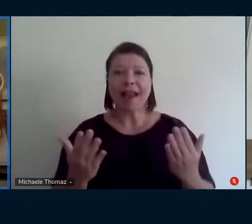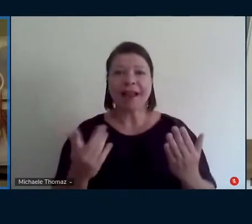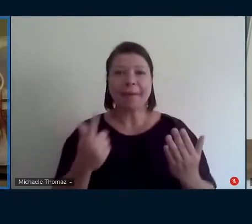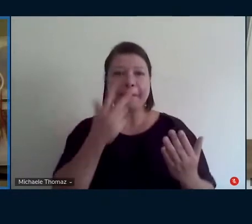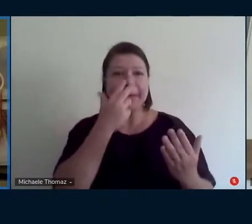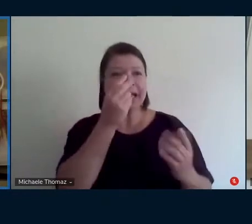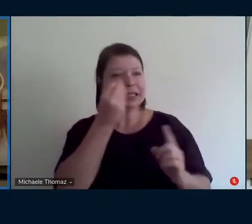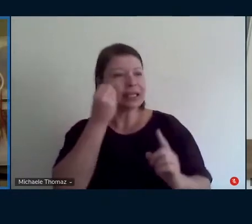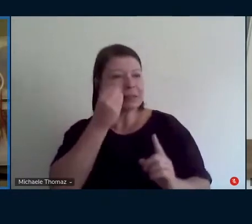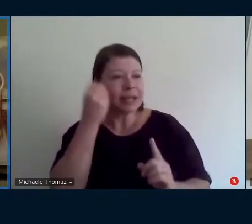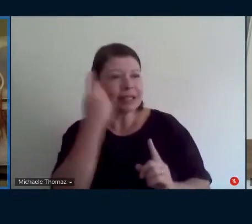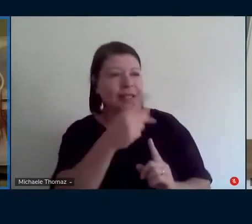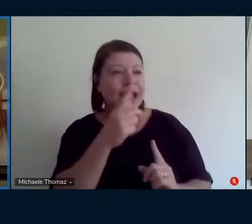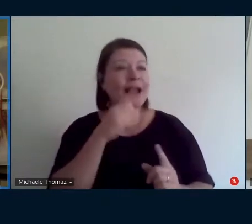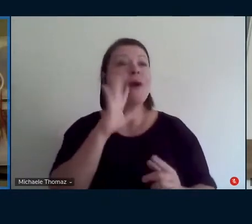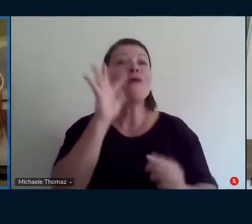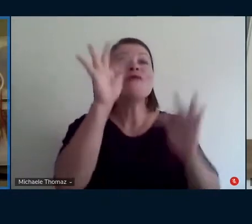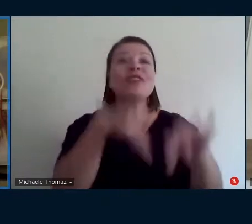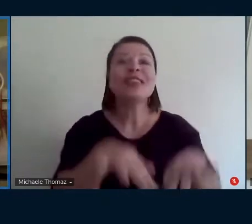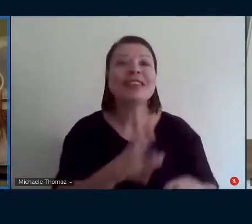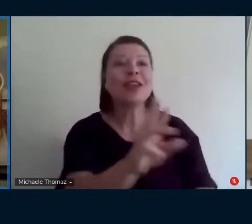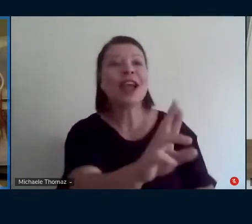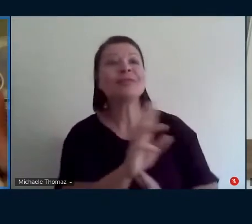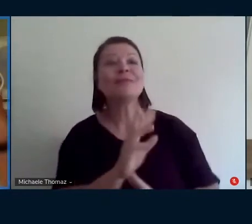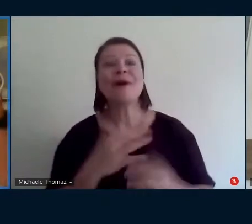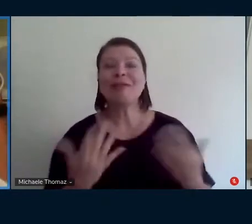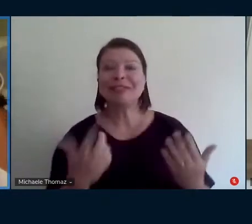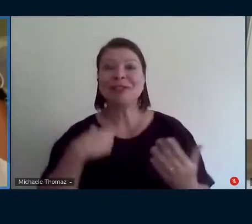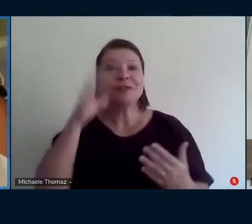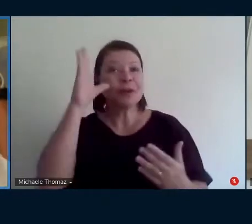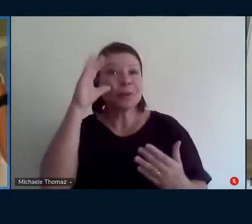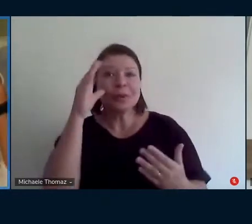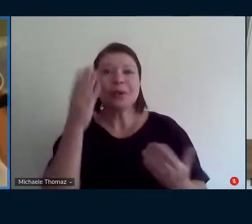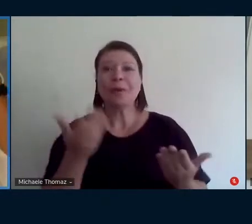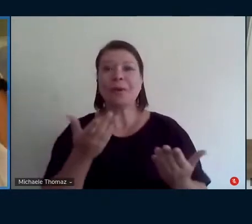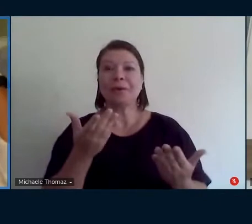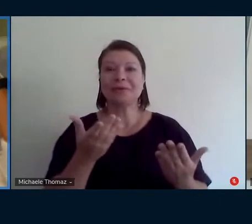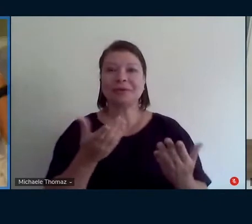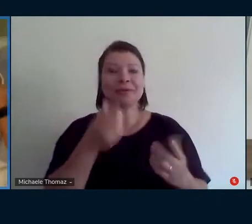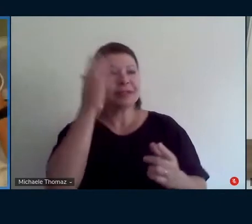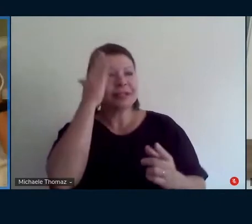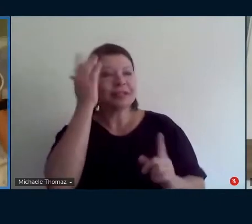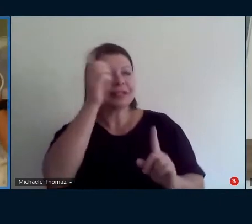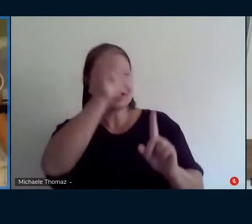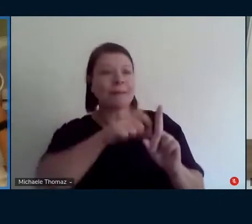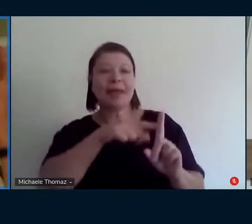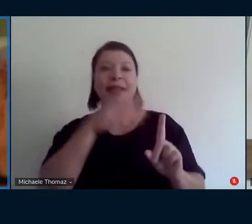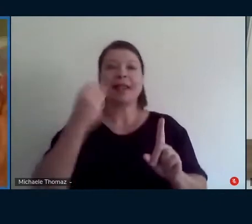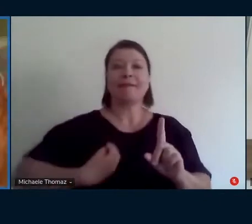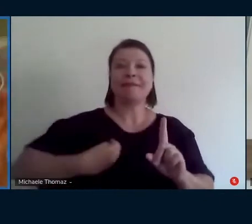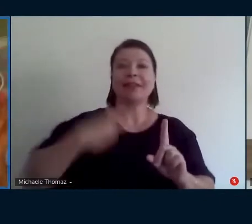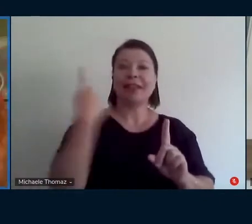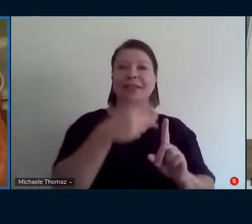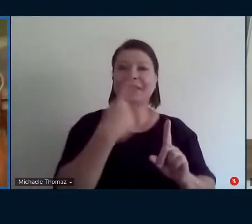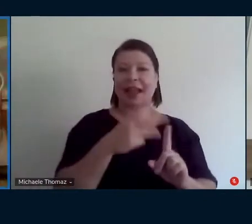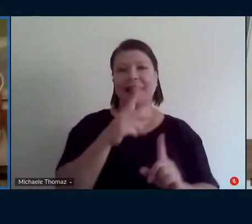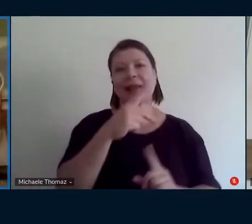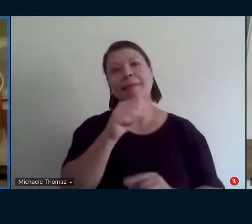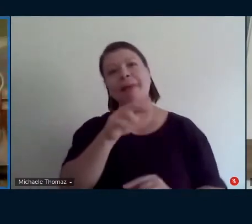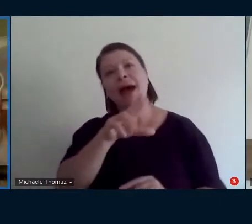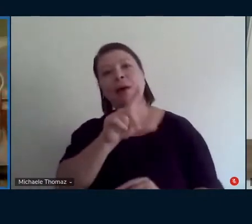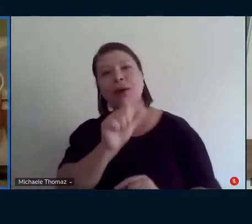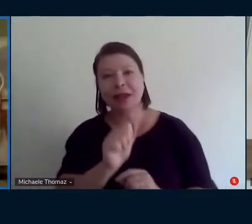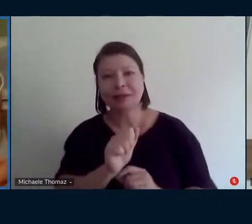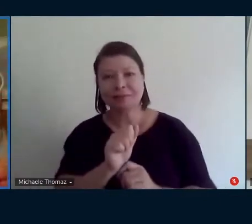experiência né e a nossa vivência com a própria vivência da Paula e sua então é muito bom acho que você